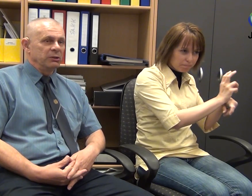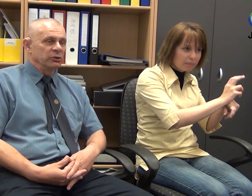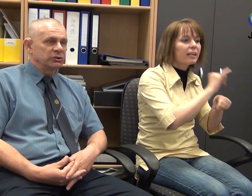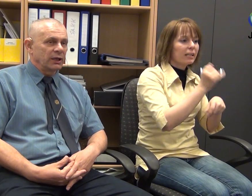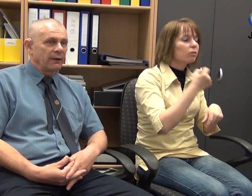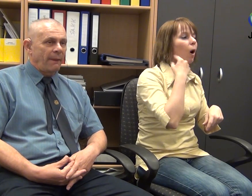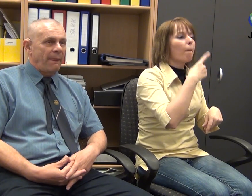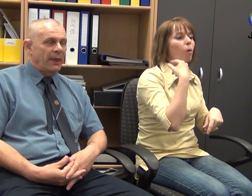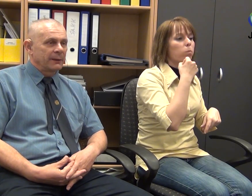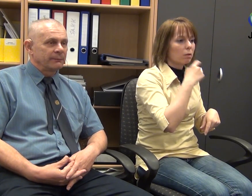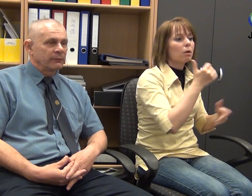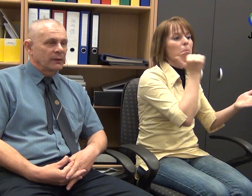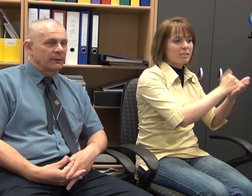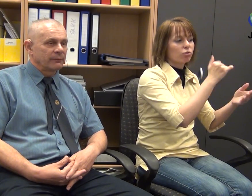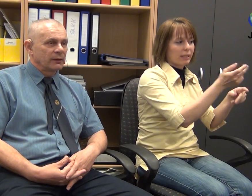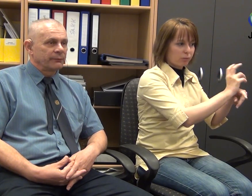Olimpiai Bizottság.